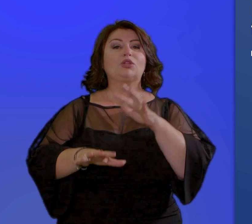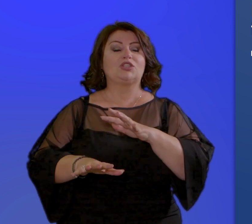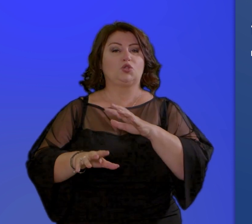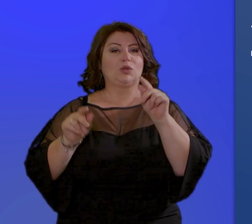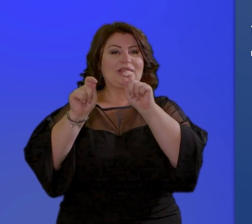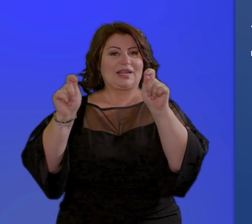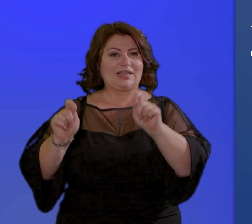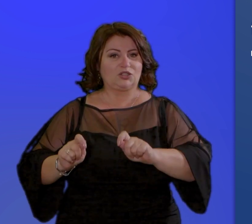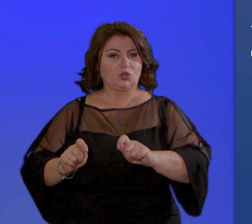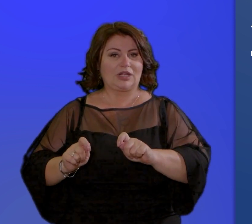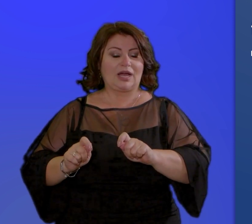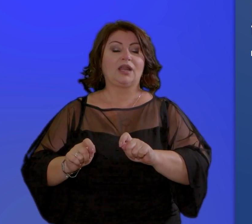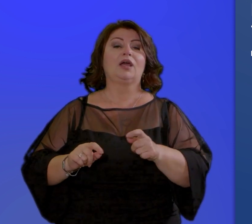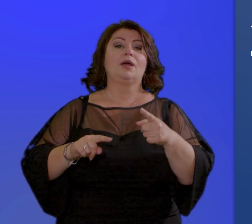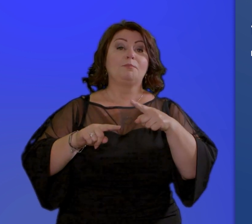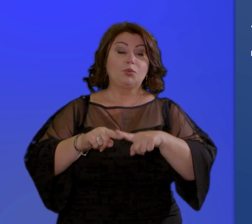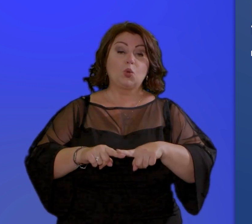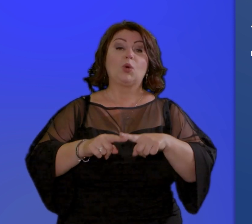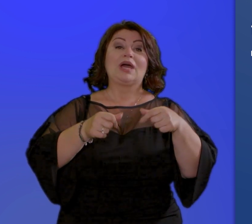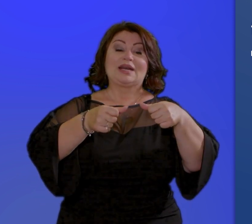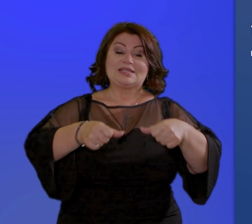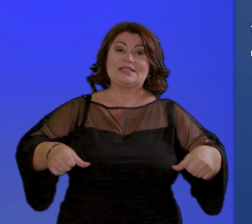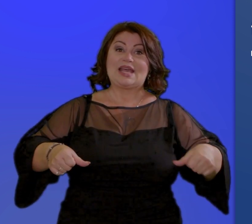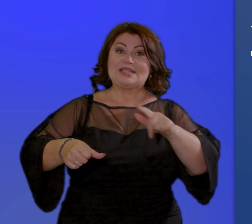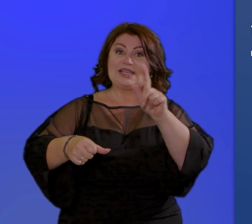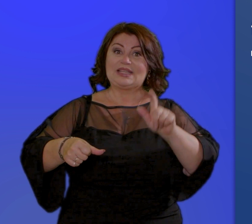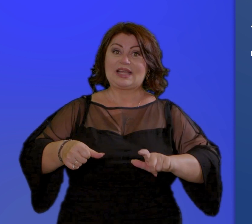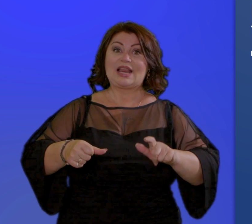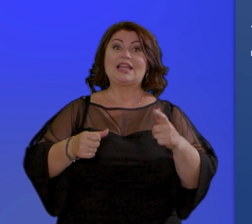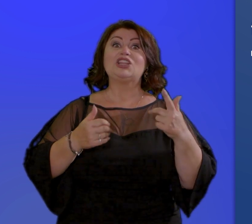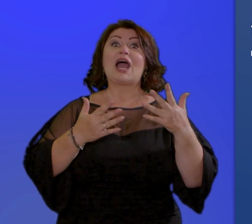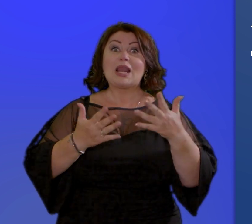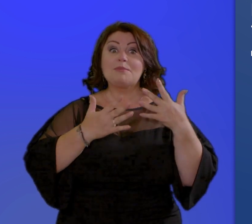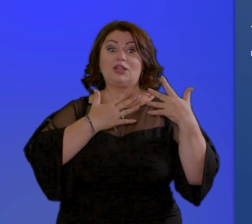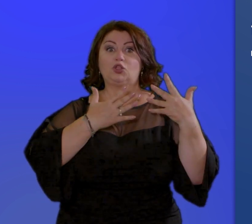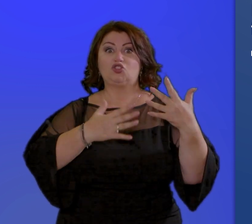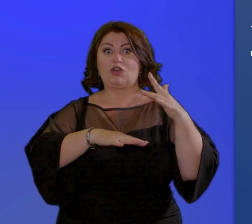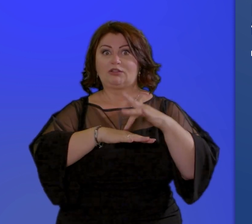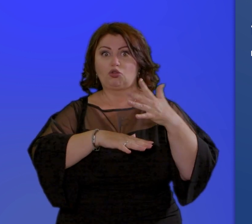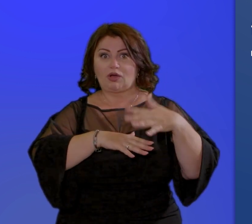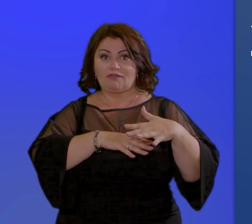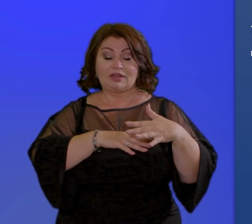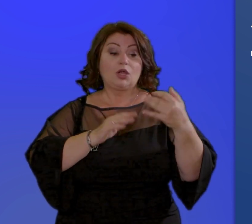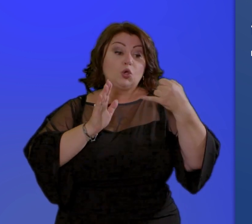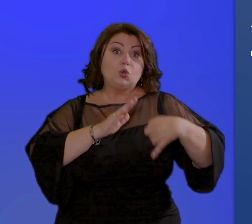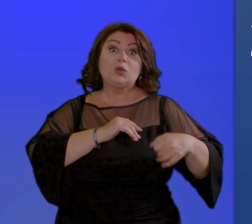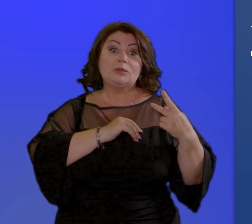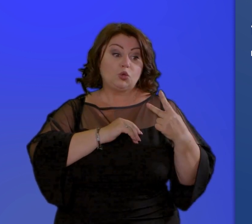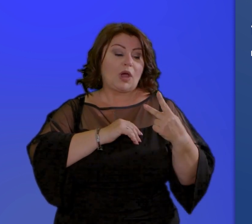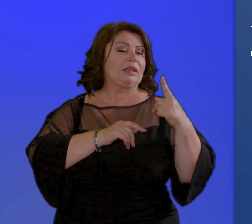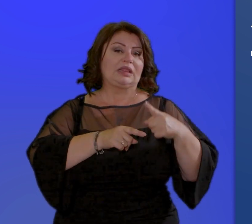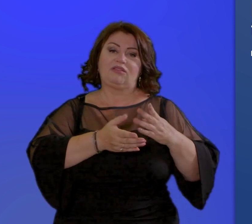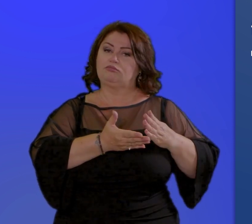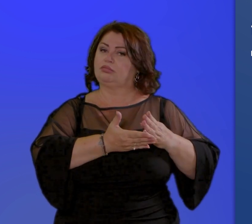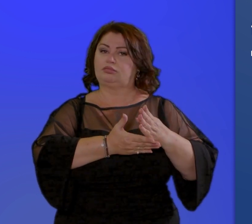di cui gli ultimi due in modo continuativo il nucleo familiare deve avere un